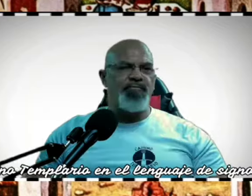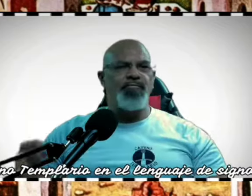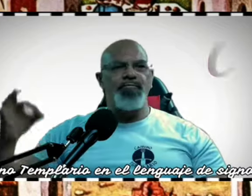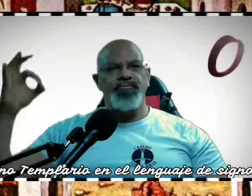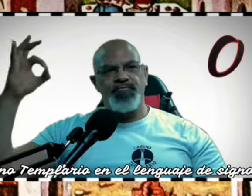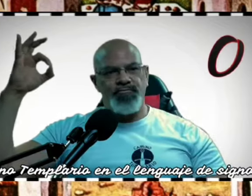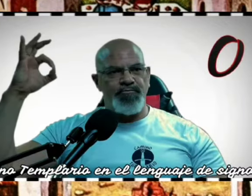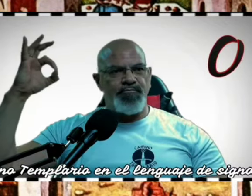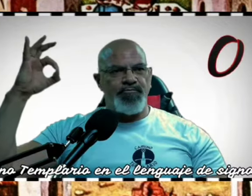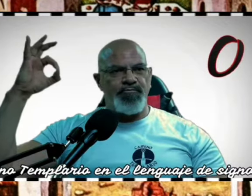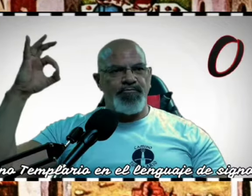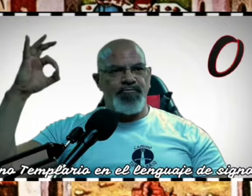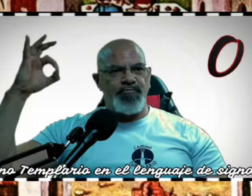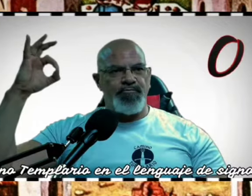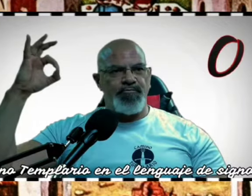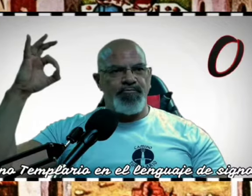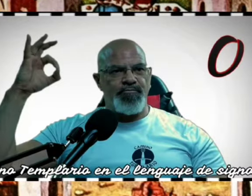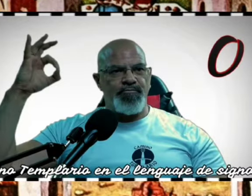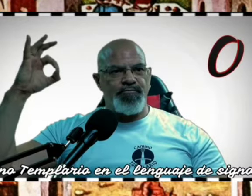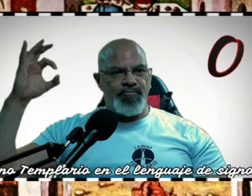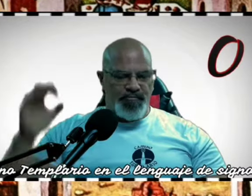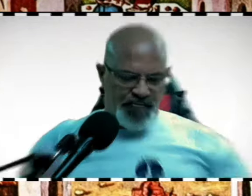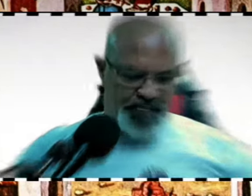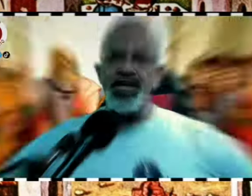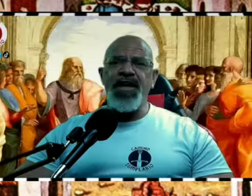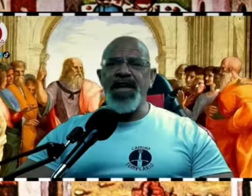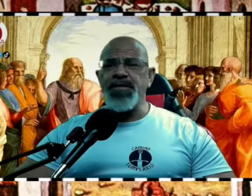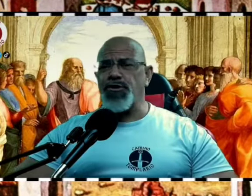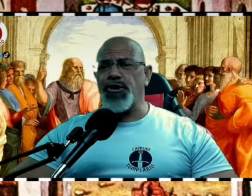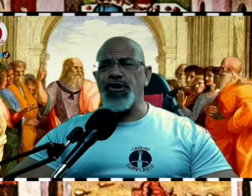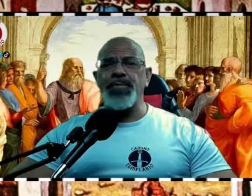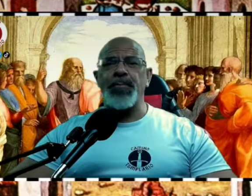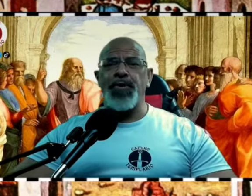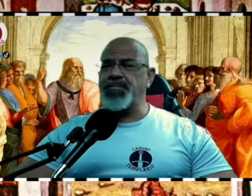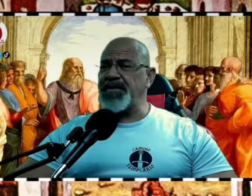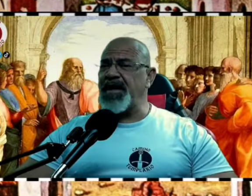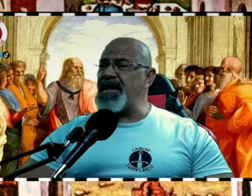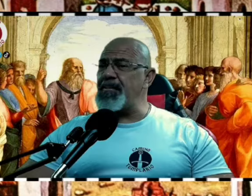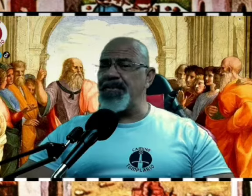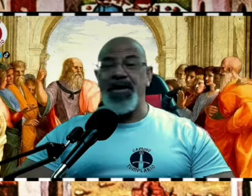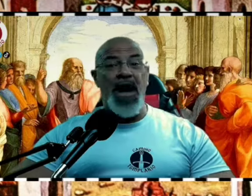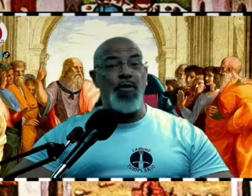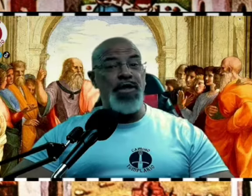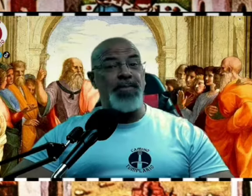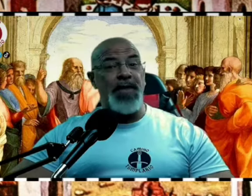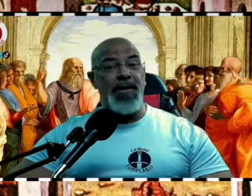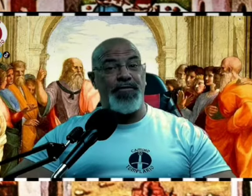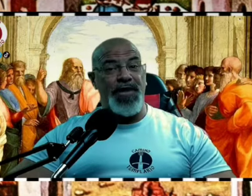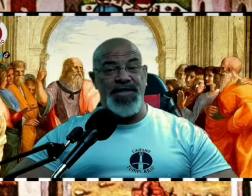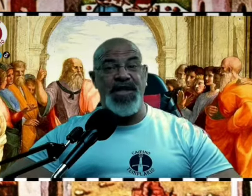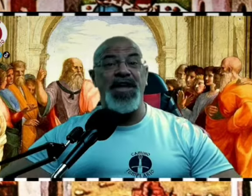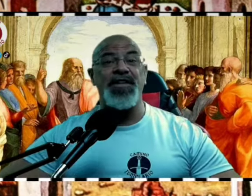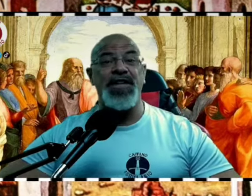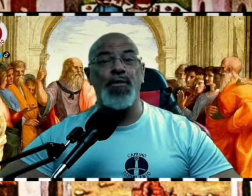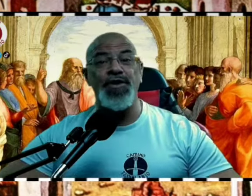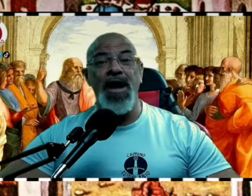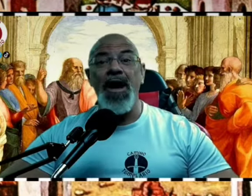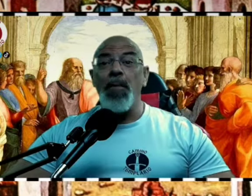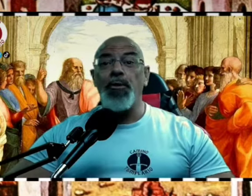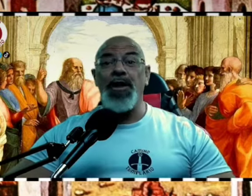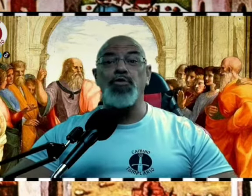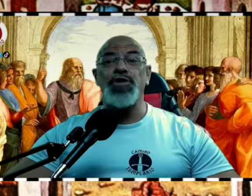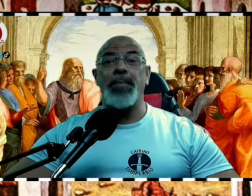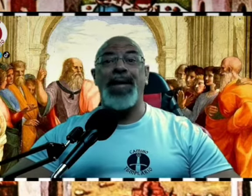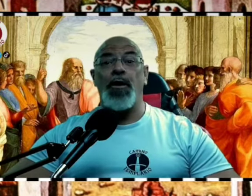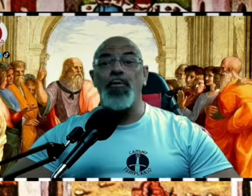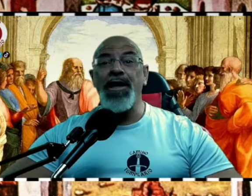¡Suscríbete al Si queréis vosotros también podéis practicar y aprender algunas palabras o frases que quizás algún